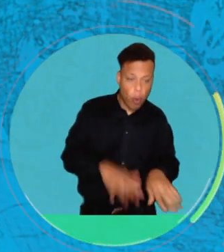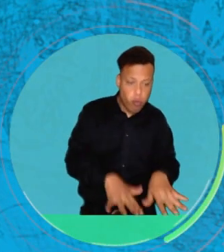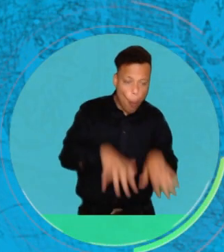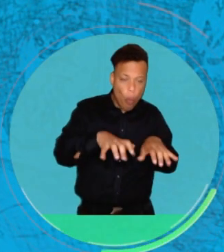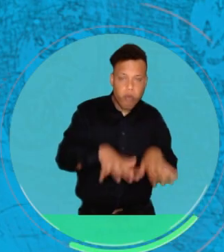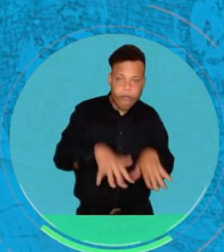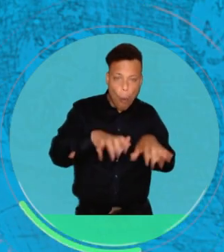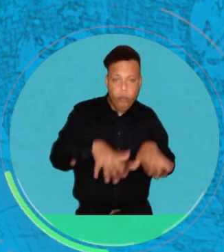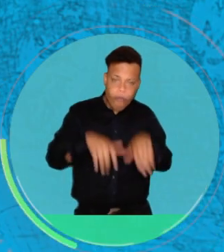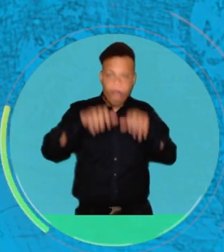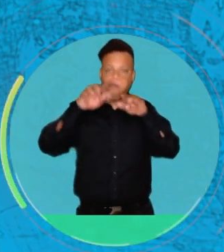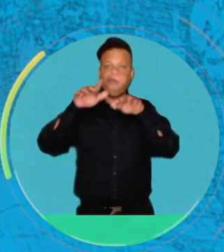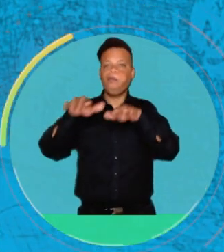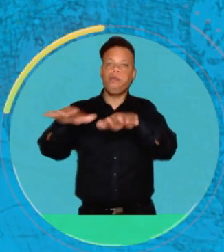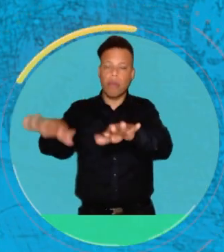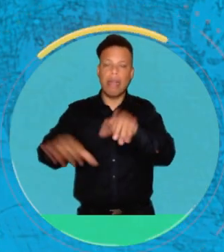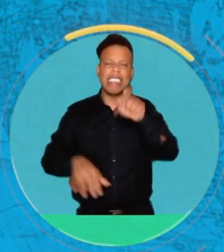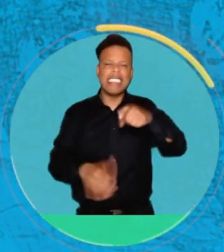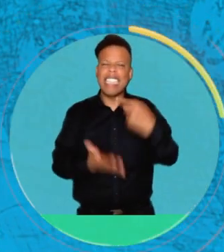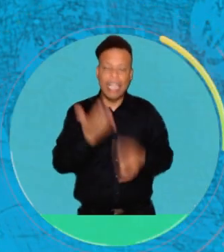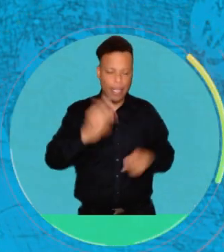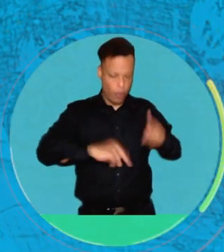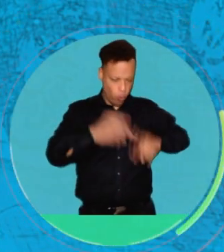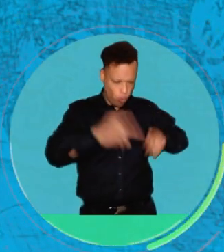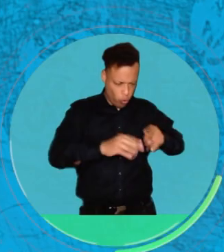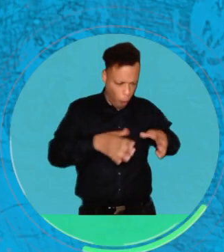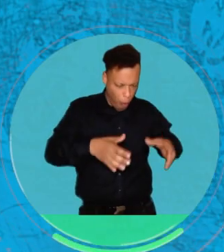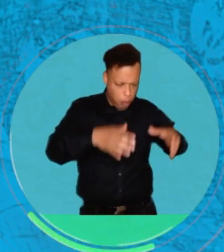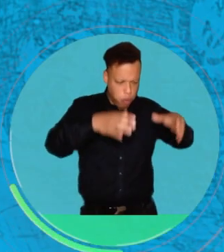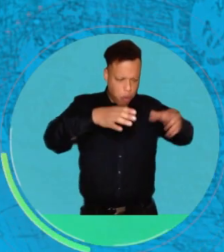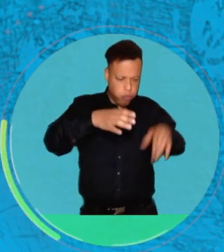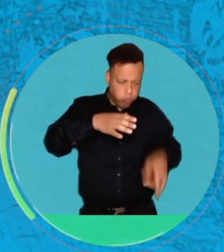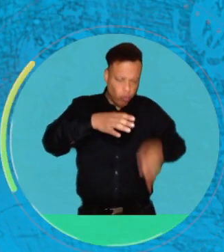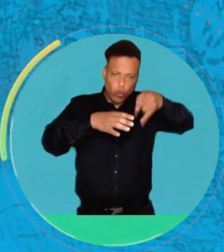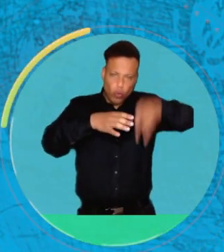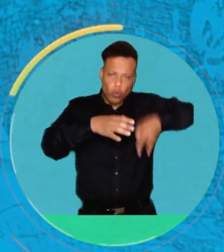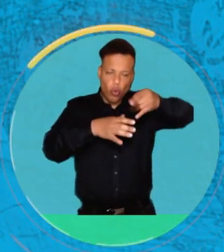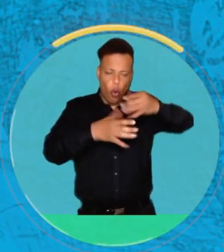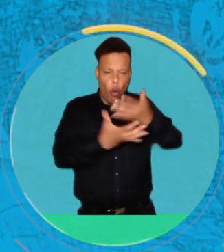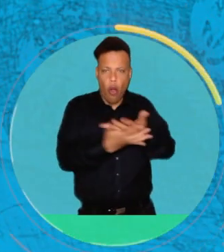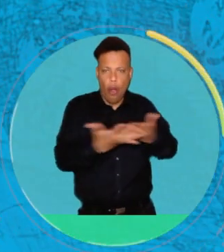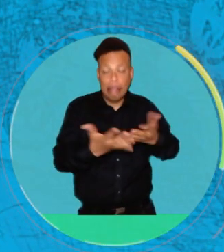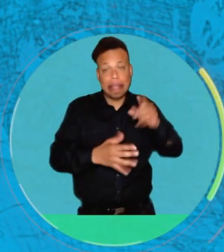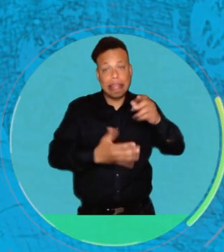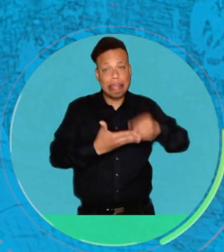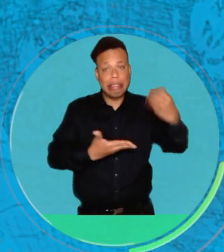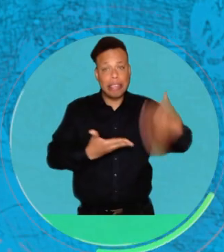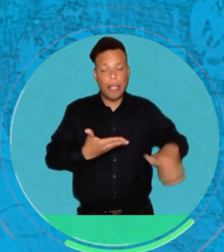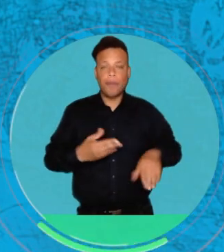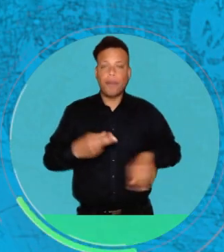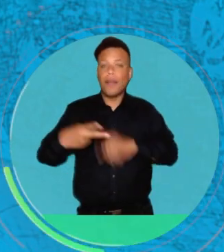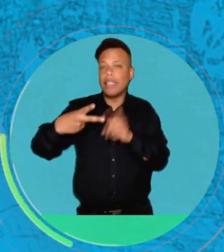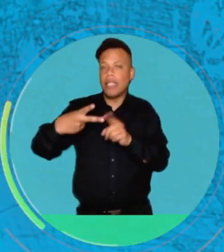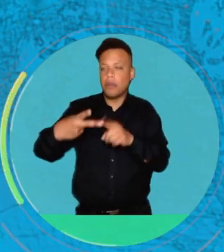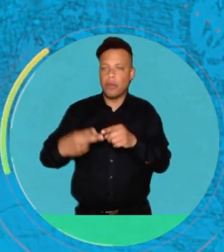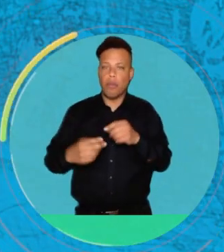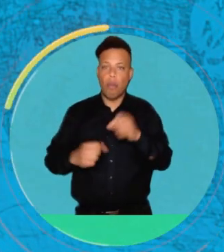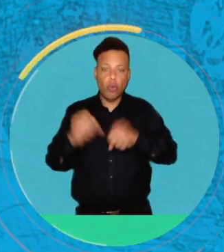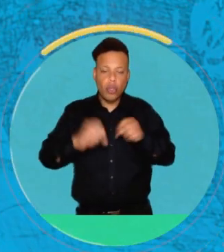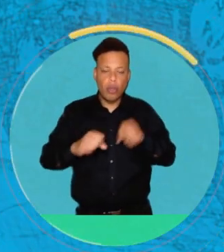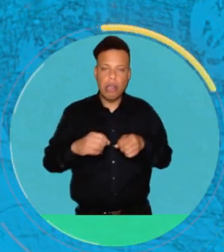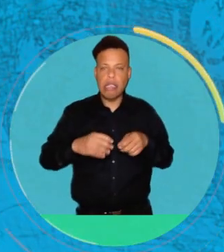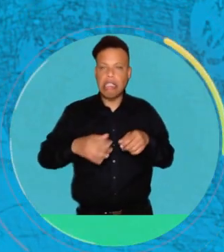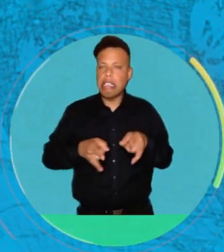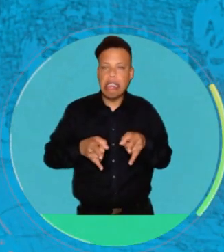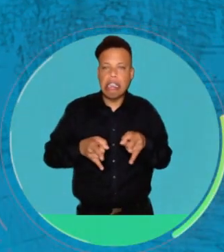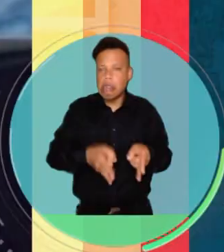crear pozos, o construcción de pozos. Eso por un lado. Segundo, puede también, si no se hace